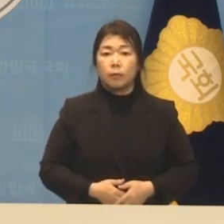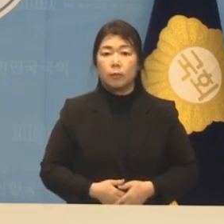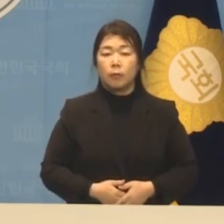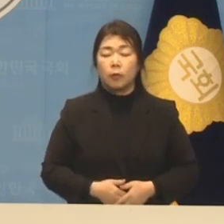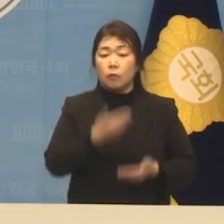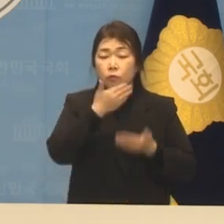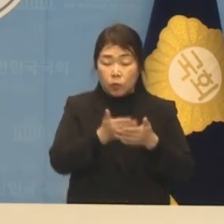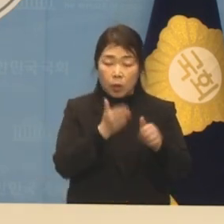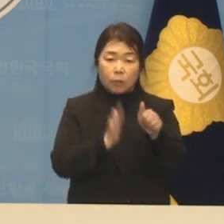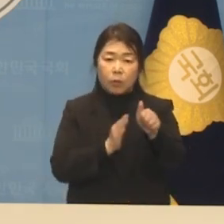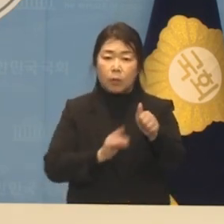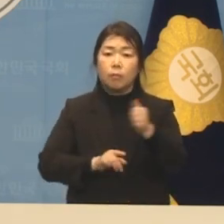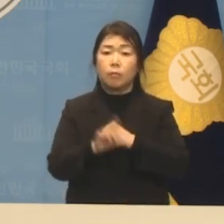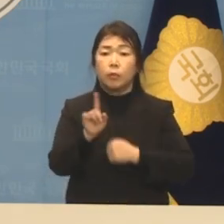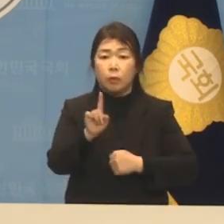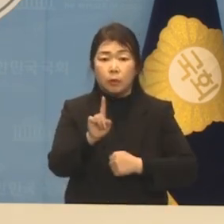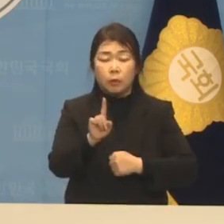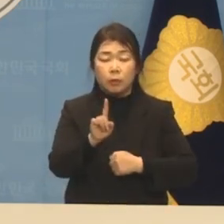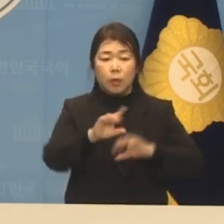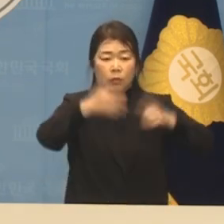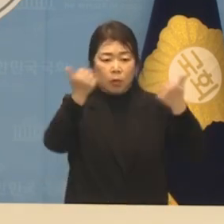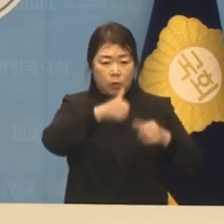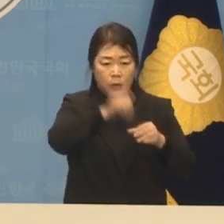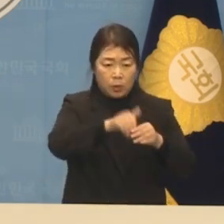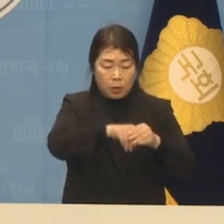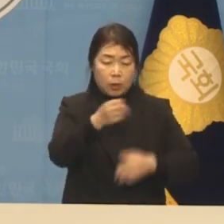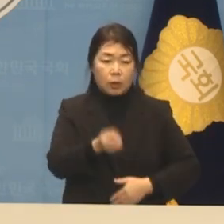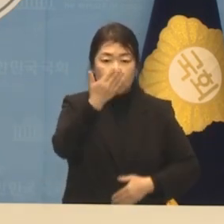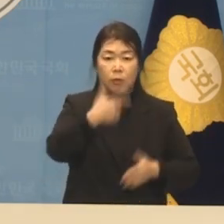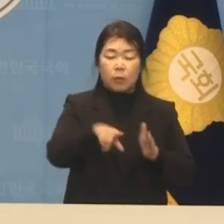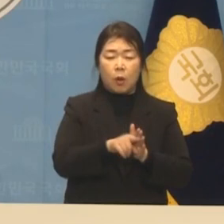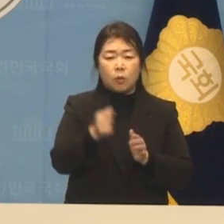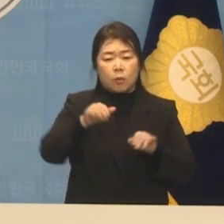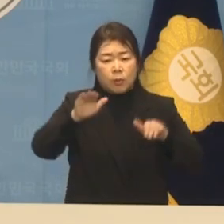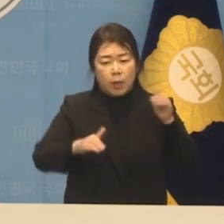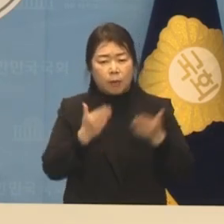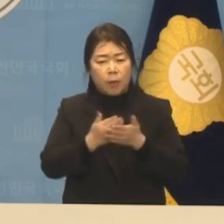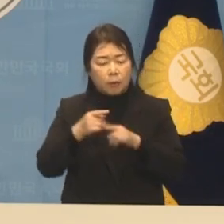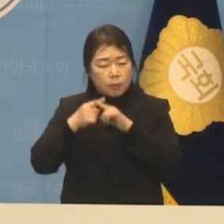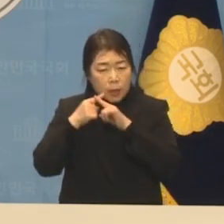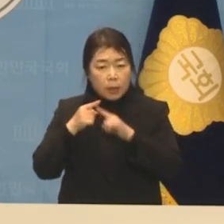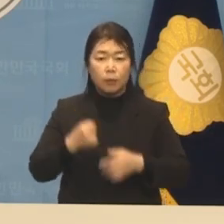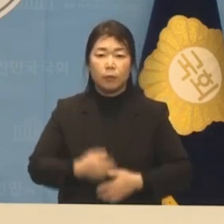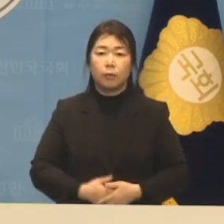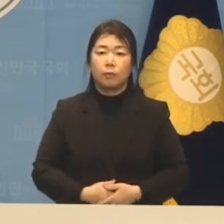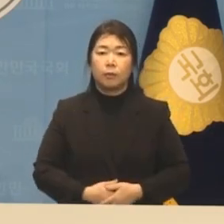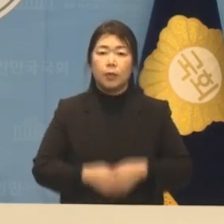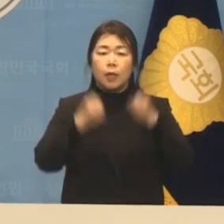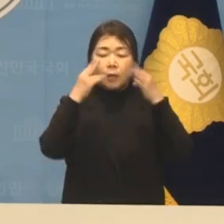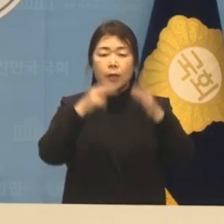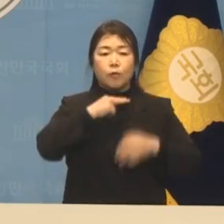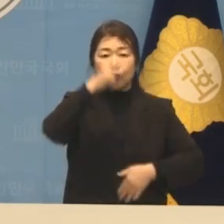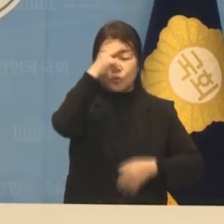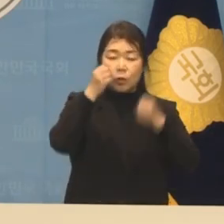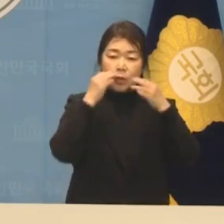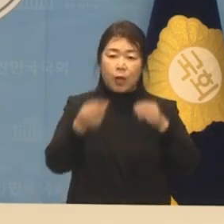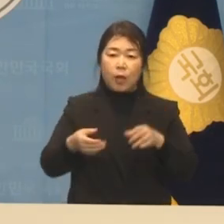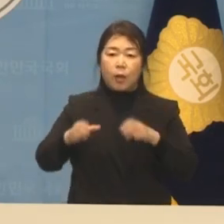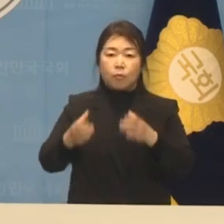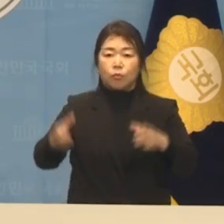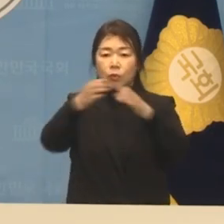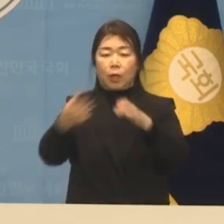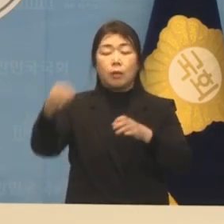핵심 요청은 총선 승리를 위해 작은 차이를 넘어 단결하라 새 술은 새 부대에